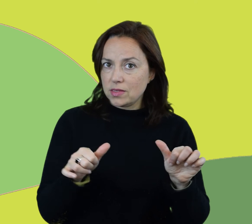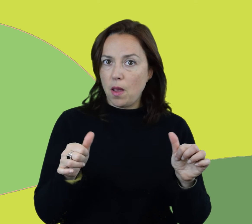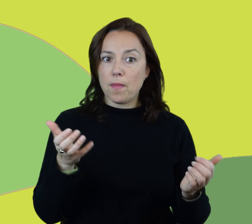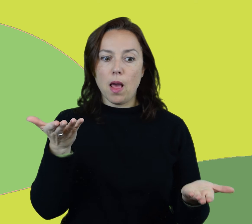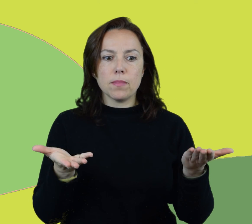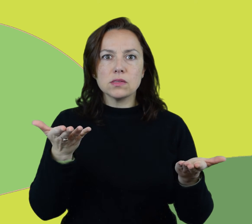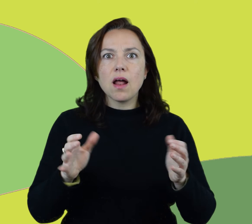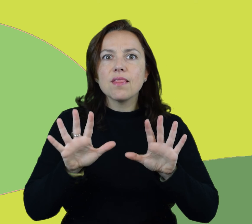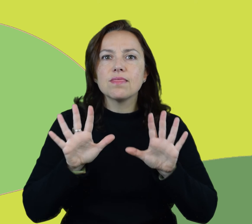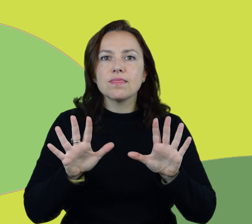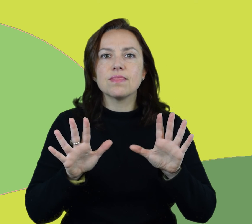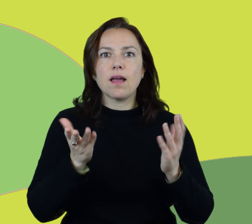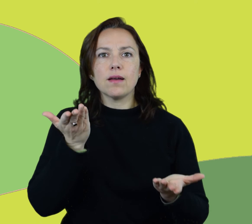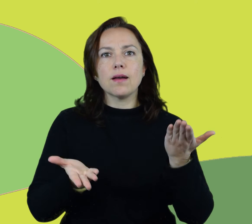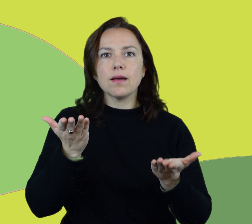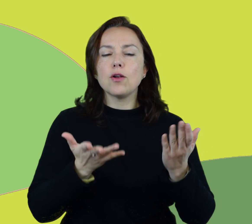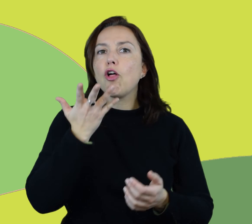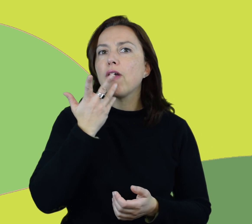los 10 kilos de azúcar?